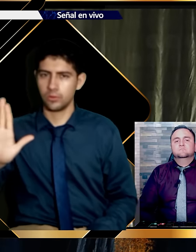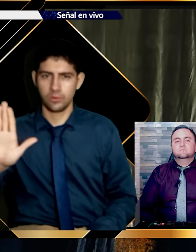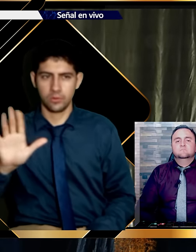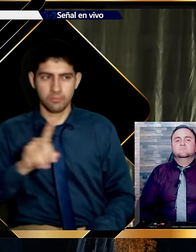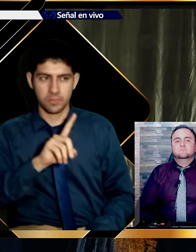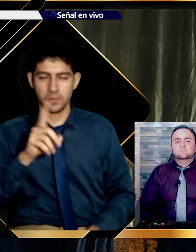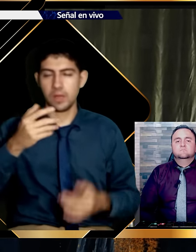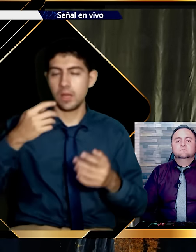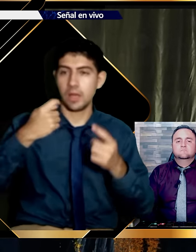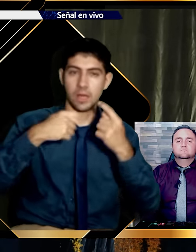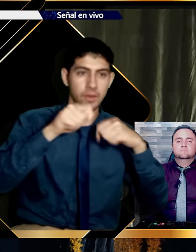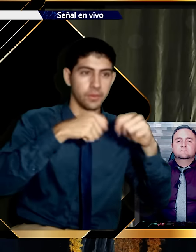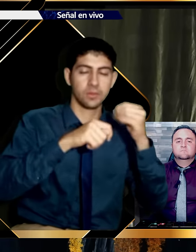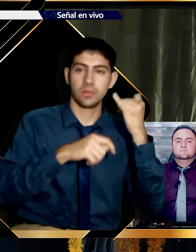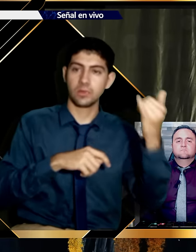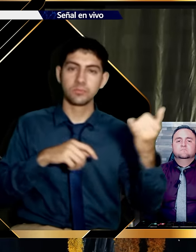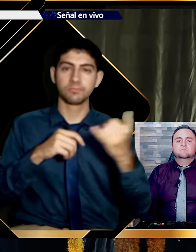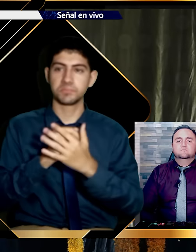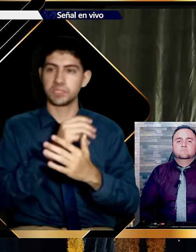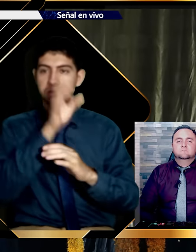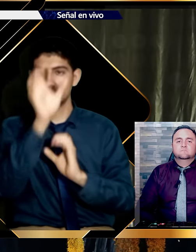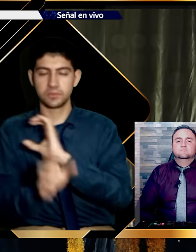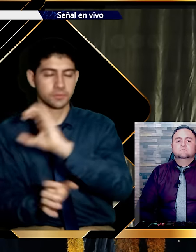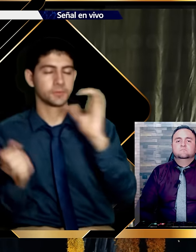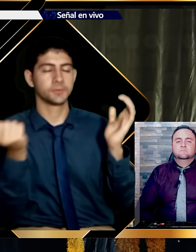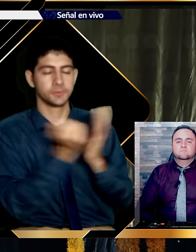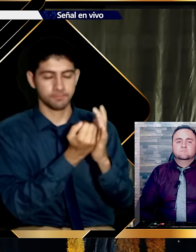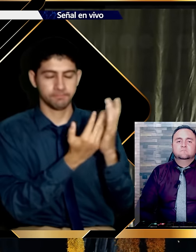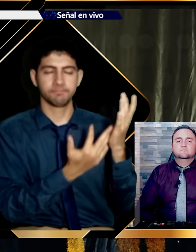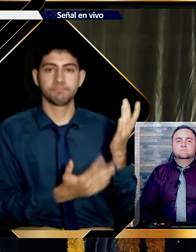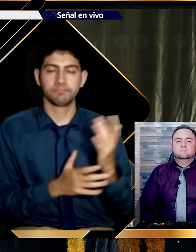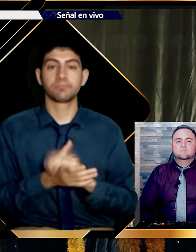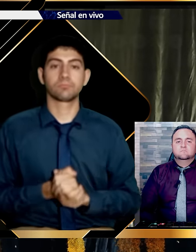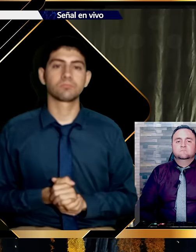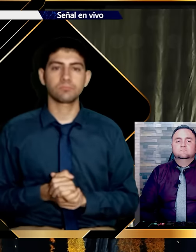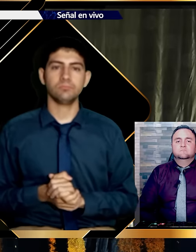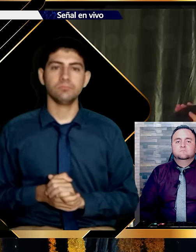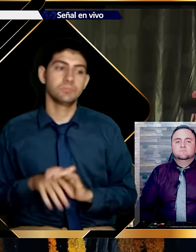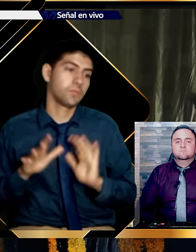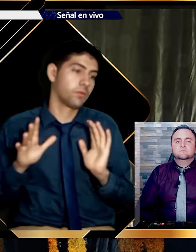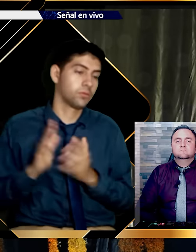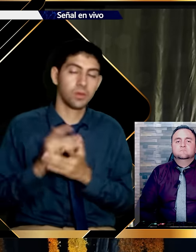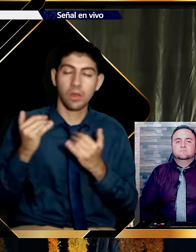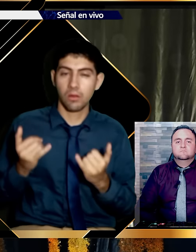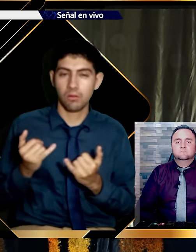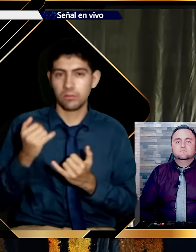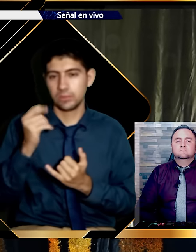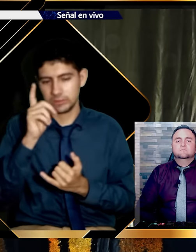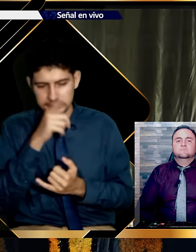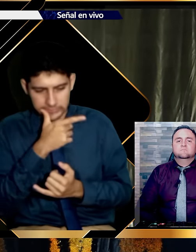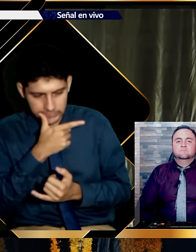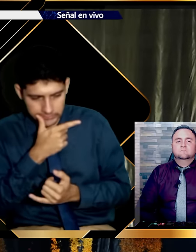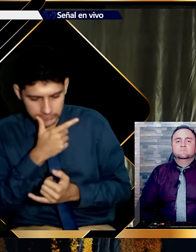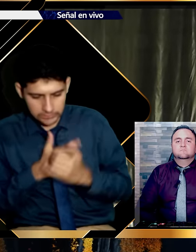La frase sigue haciendo eco. Mientras digo estas líneas. Tal vez como aquel día. tristeza embarga a la